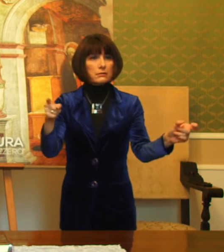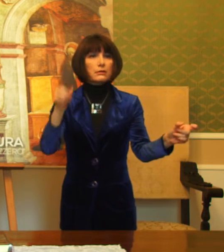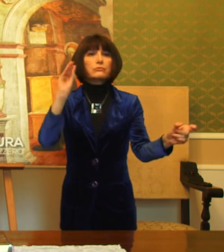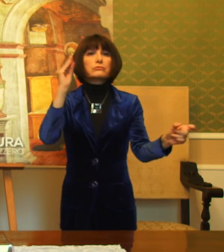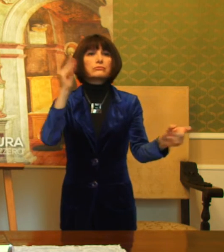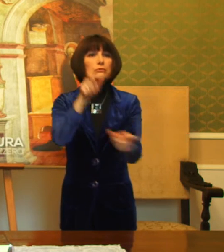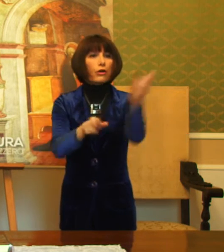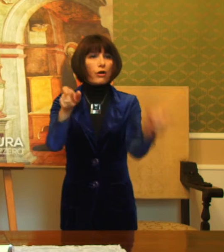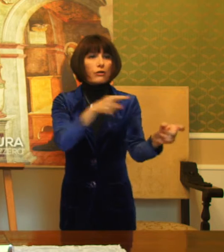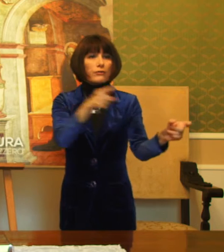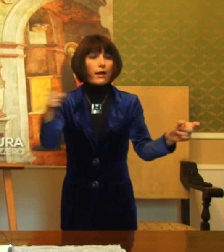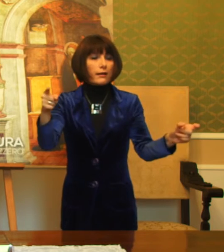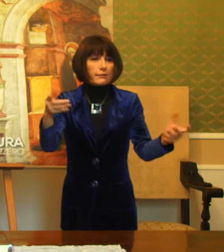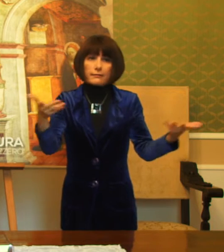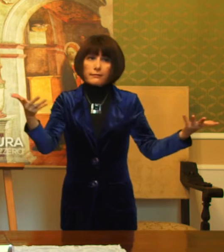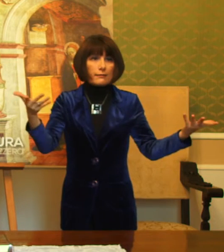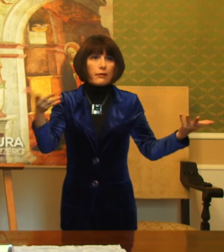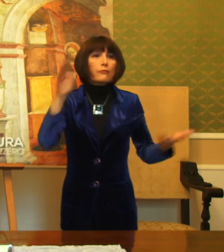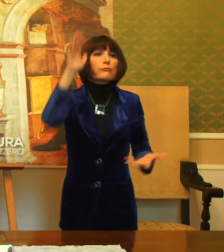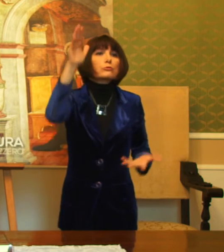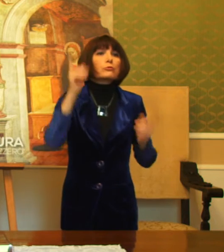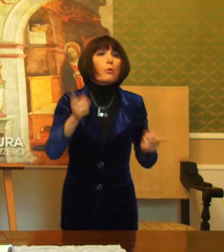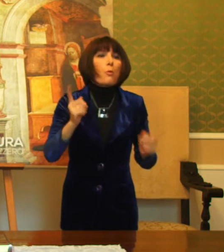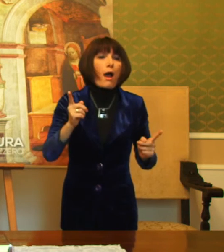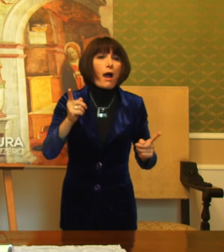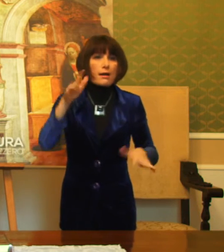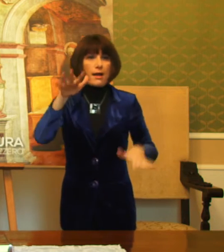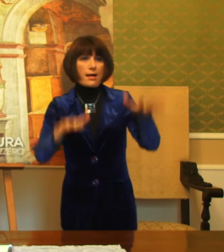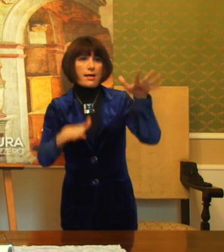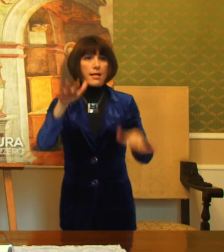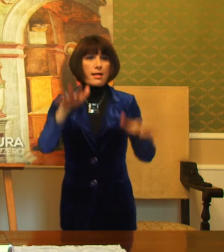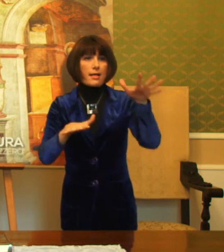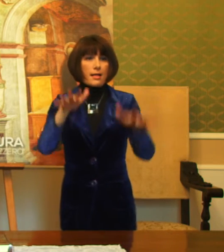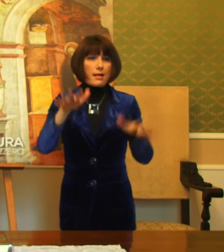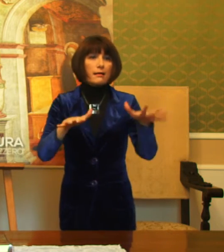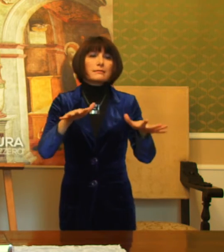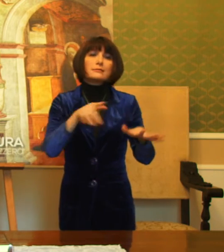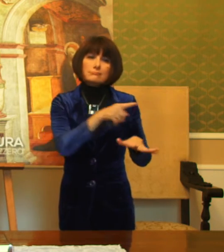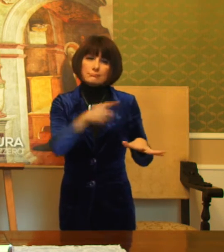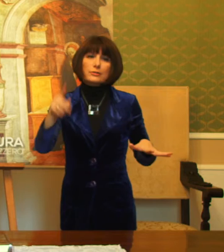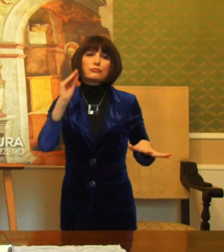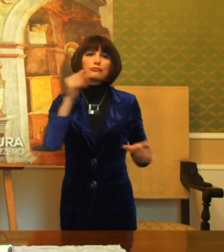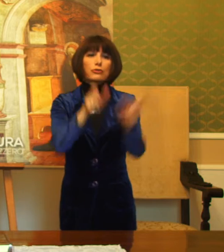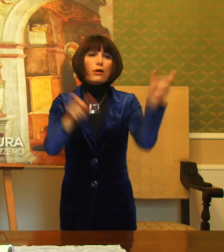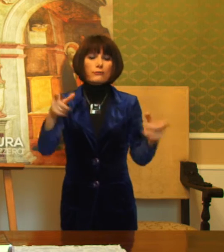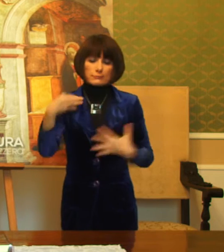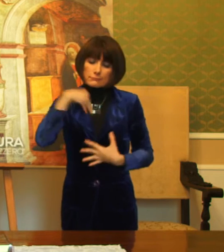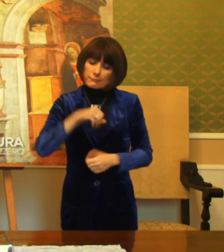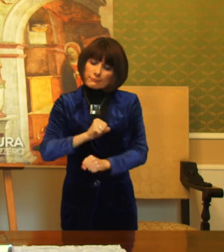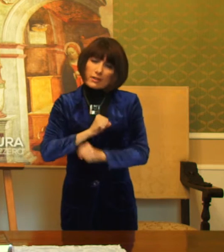avere davanti agli occhi un domani assicurato si sentono come sfiduciati